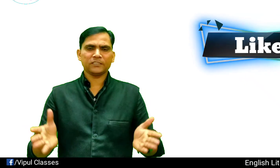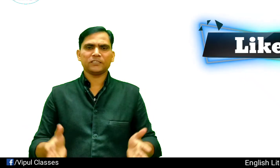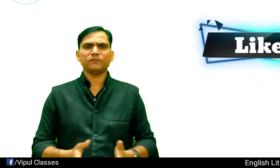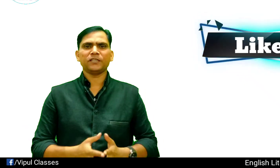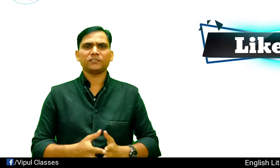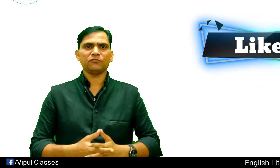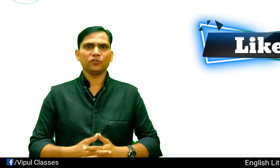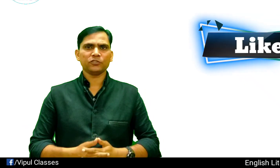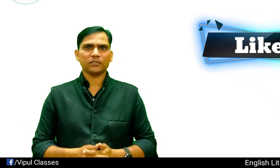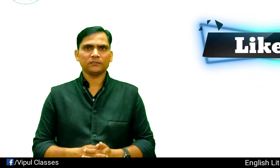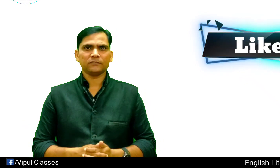नेक्स सेशन में नेक्स्ट वीडियो के साथ